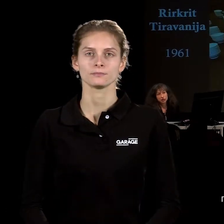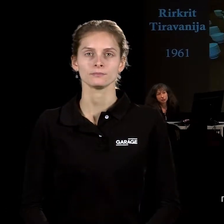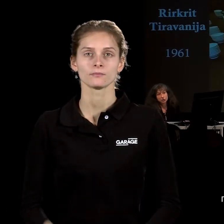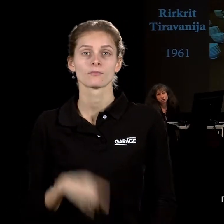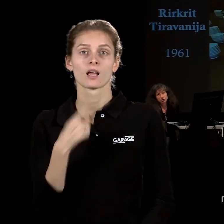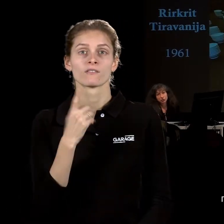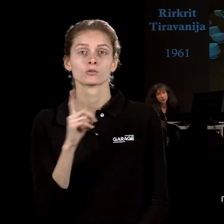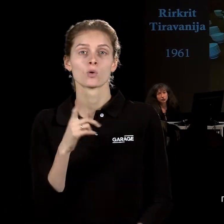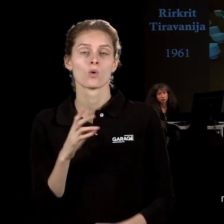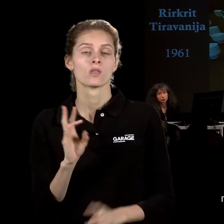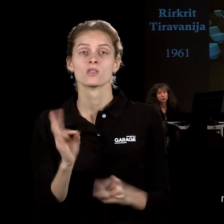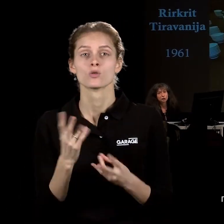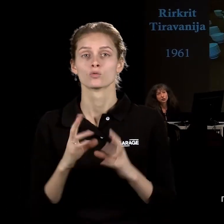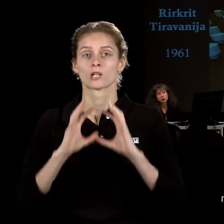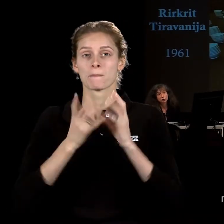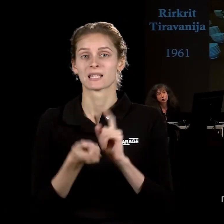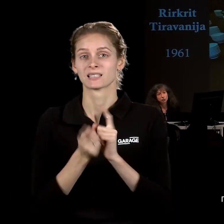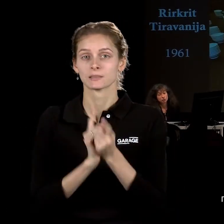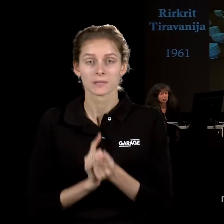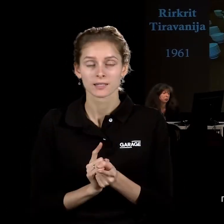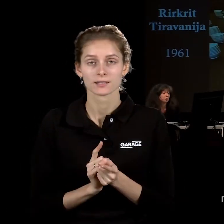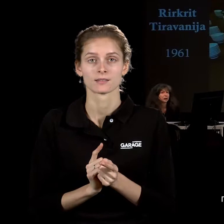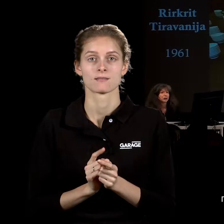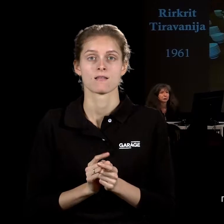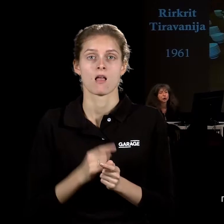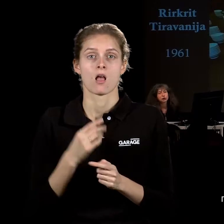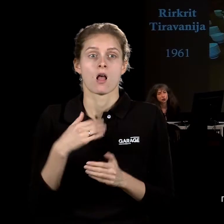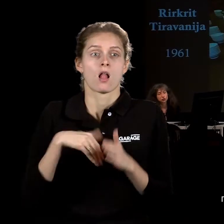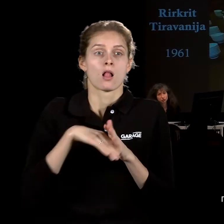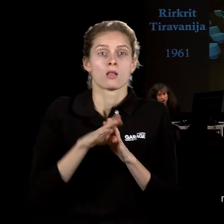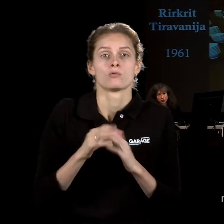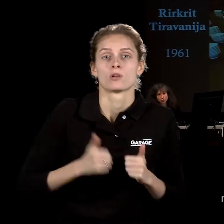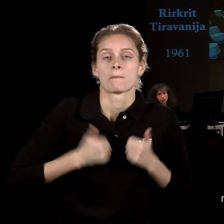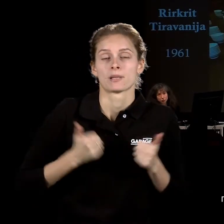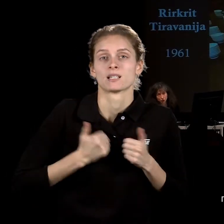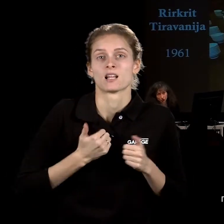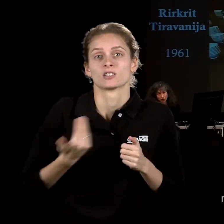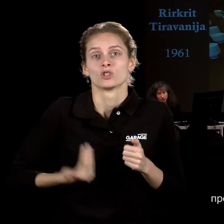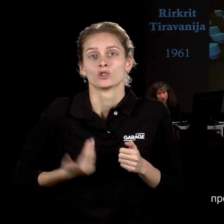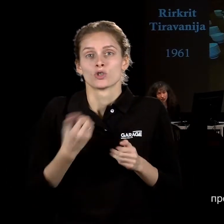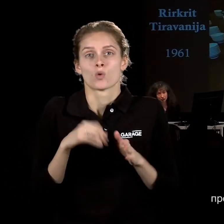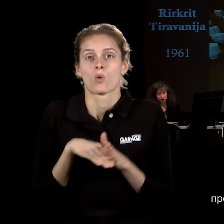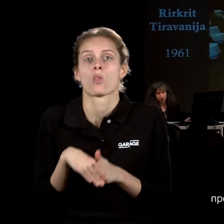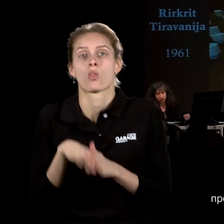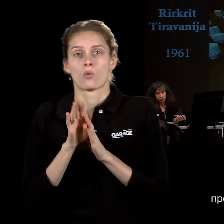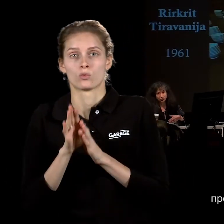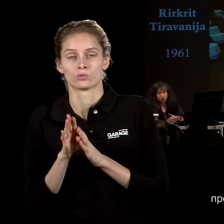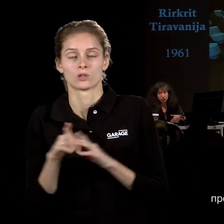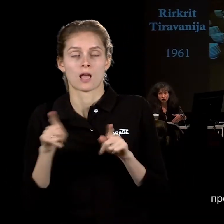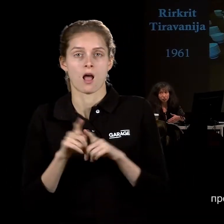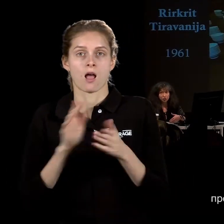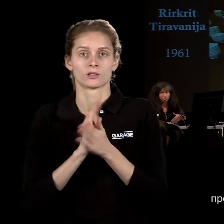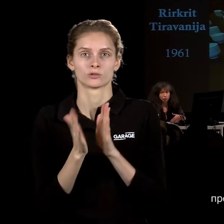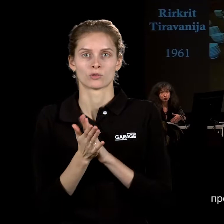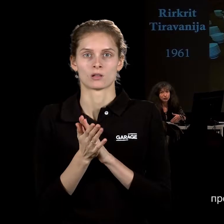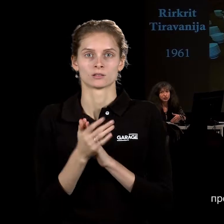не надо менять мир, и вместо того, чтобы изменить мир, лучше попытаться научиться жить в этом мире лучше. Вот это вот ситуация